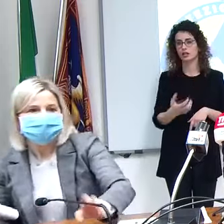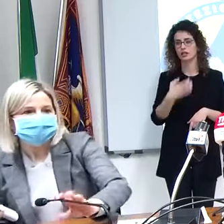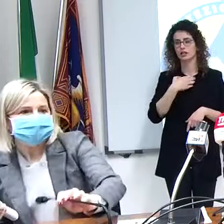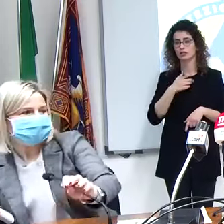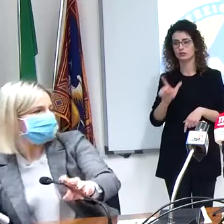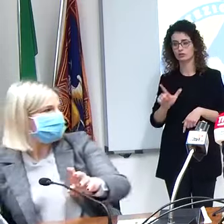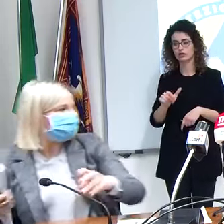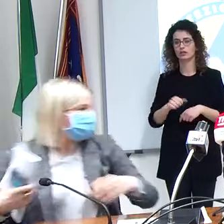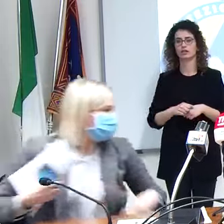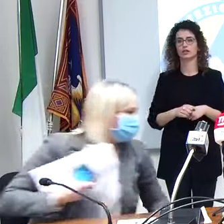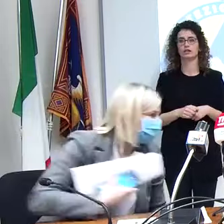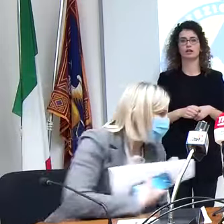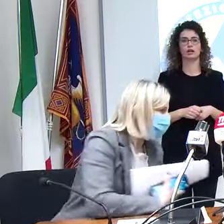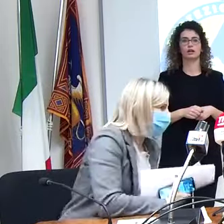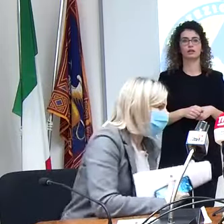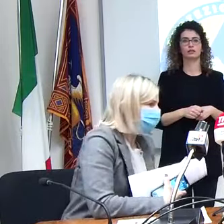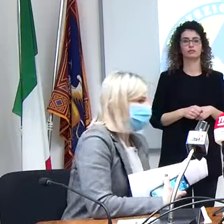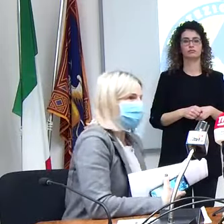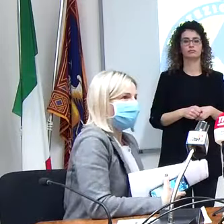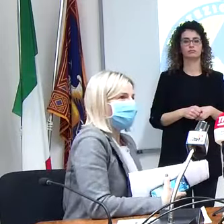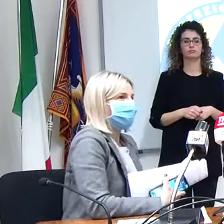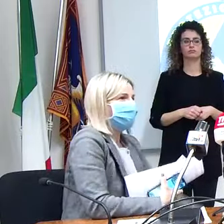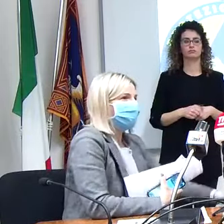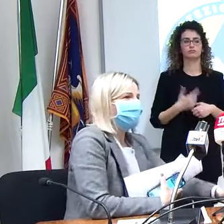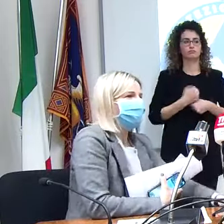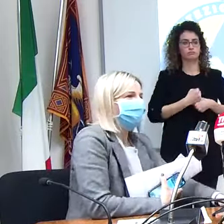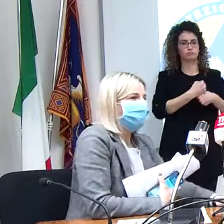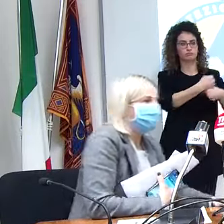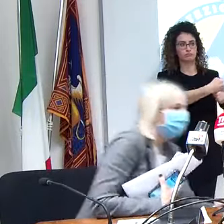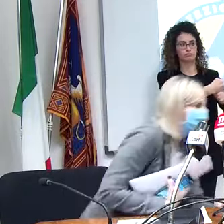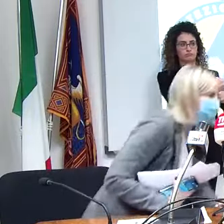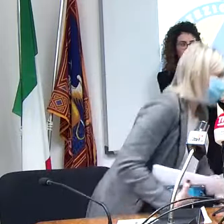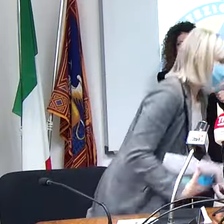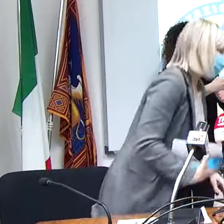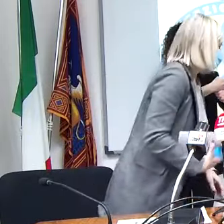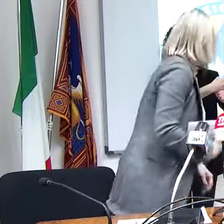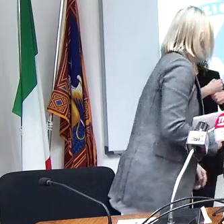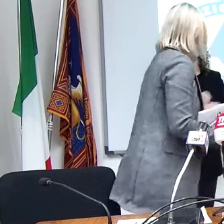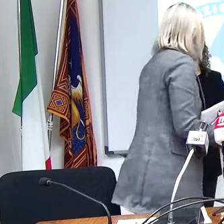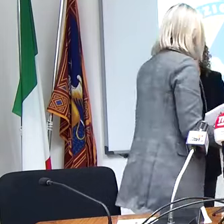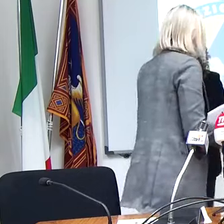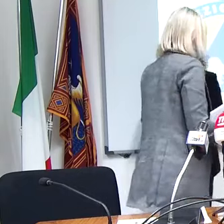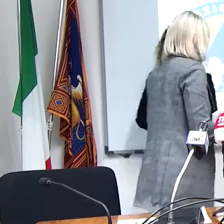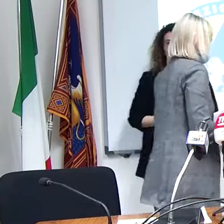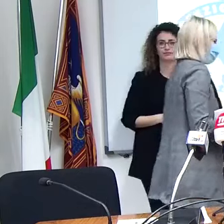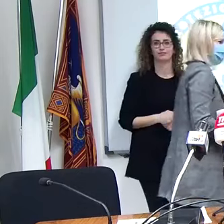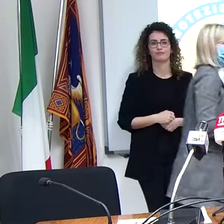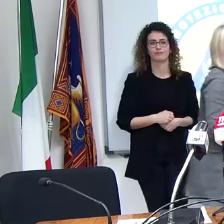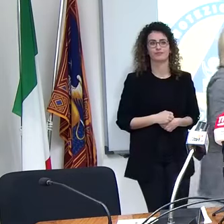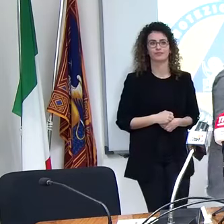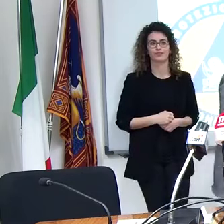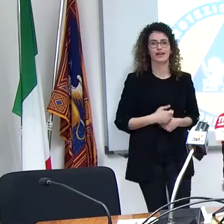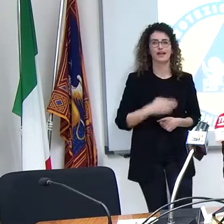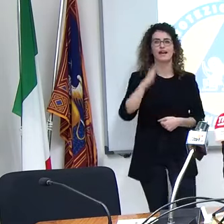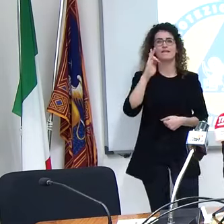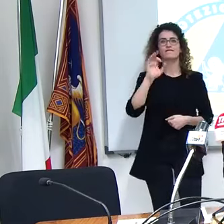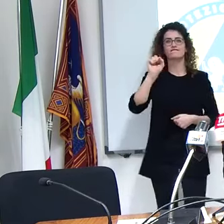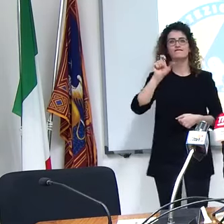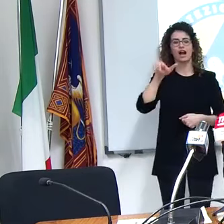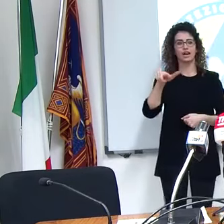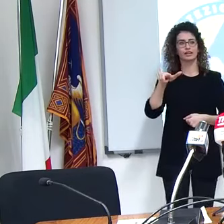Lanzarin e lasciamo la parola alle commission frequently asked questions come dicono